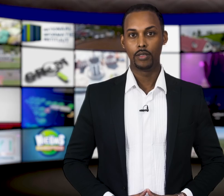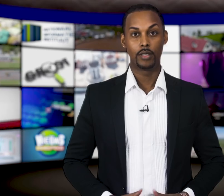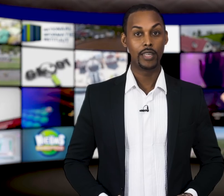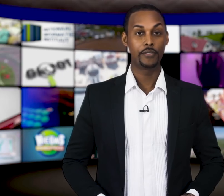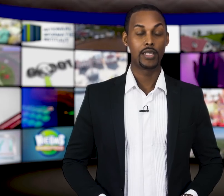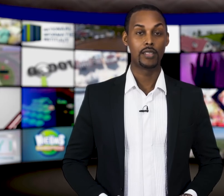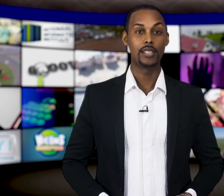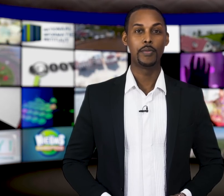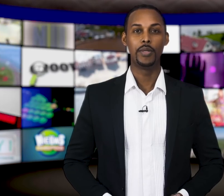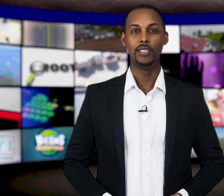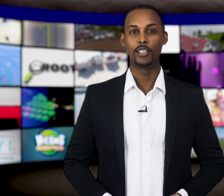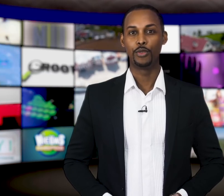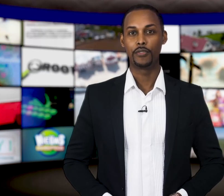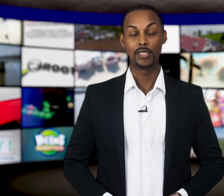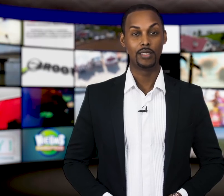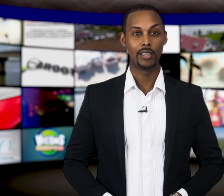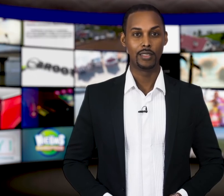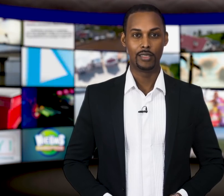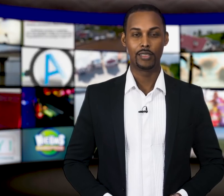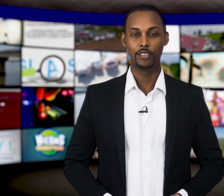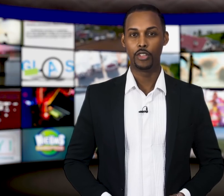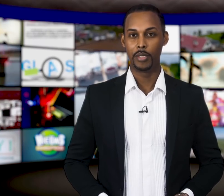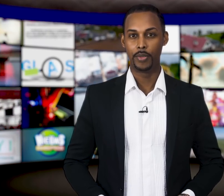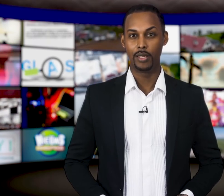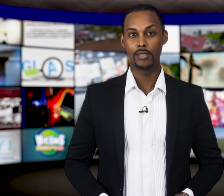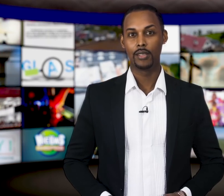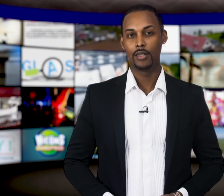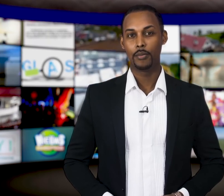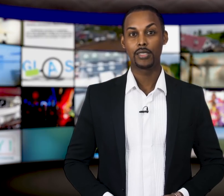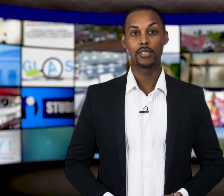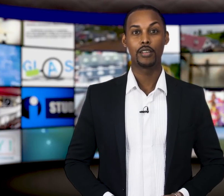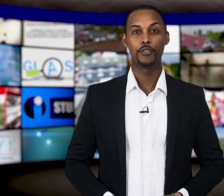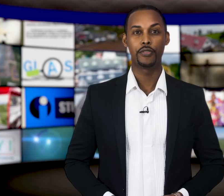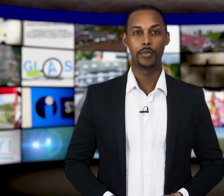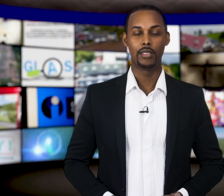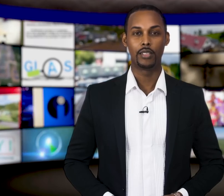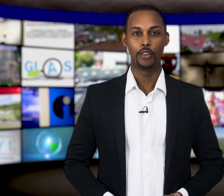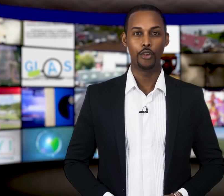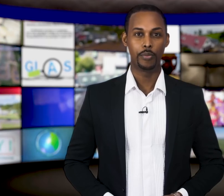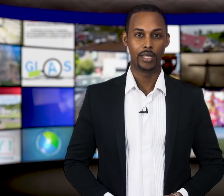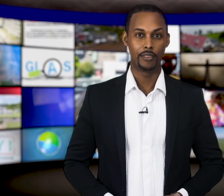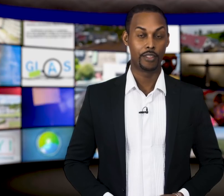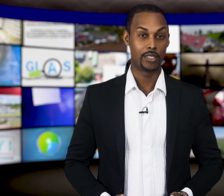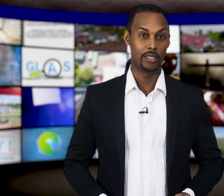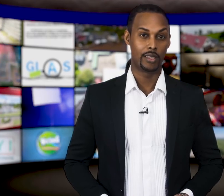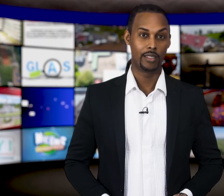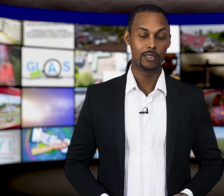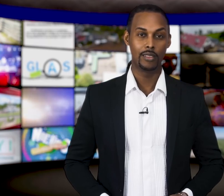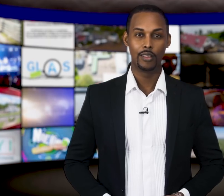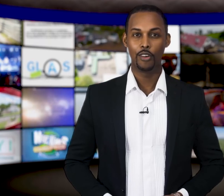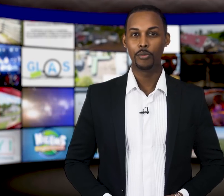De kerstverse SBB-directeur Facilitaire Diensten, Jermien Pinas, mag zich sterk voor verbetering en uitbreiding van